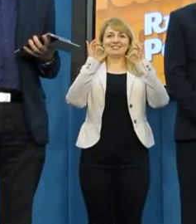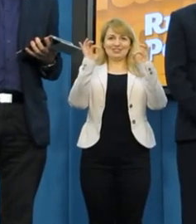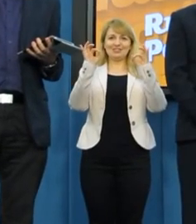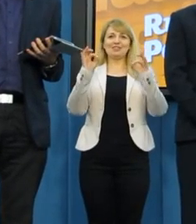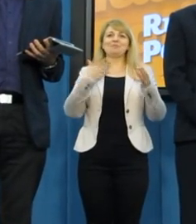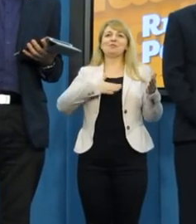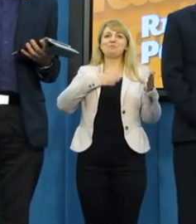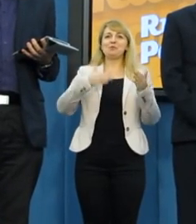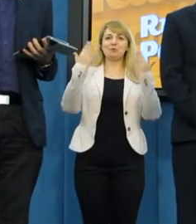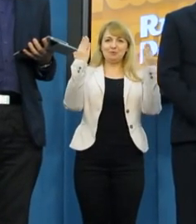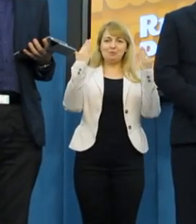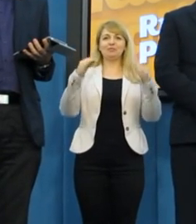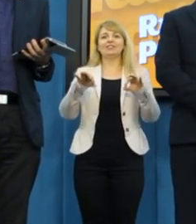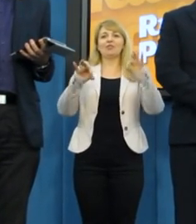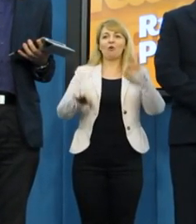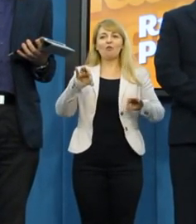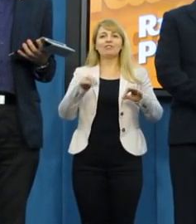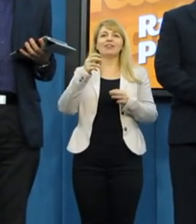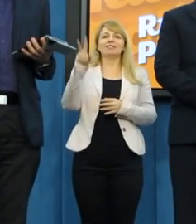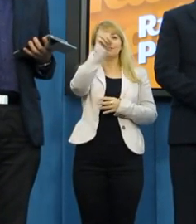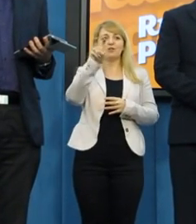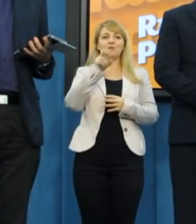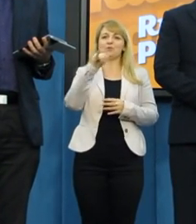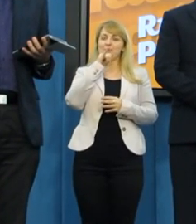Bardzo mi miło powitać Państwa na konferencji Ruchu Palikota.